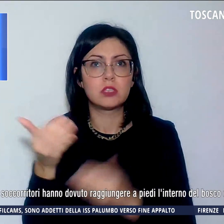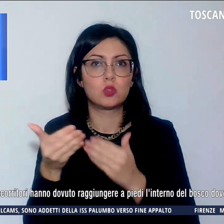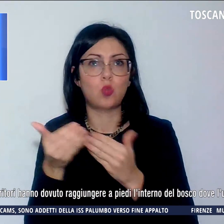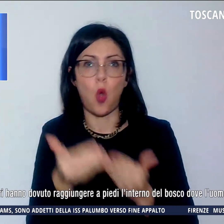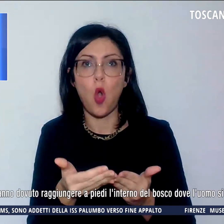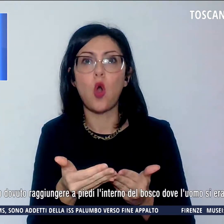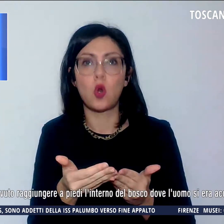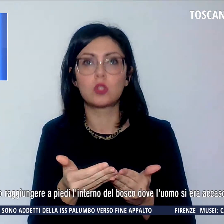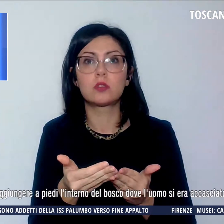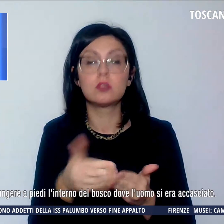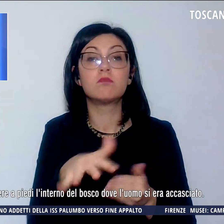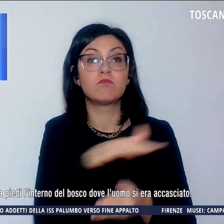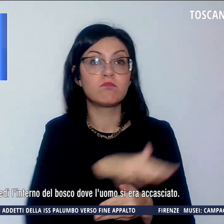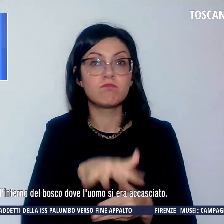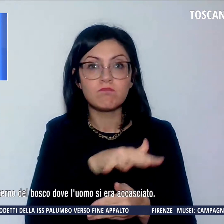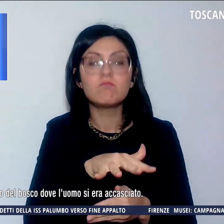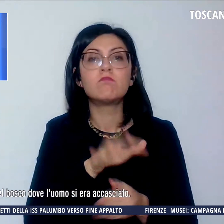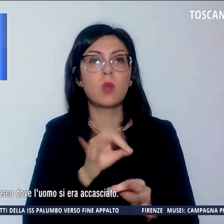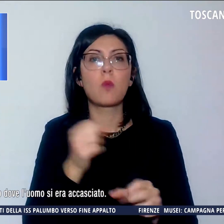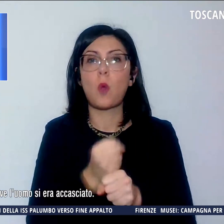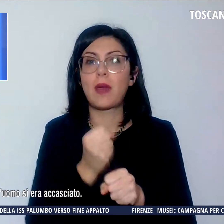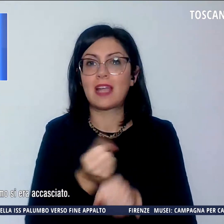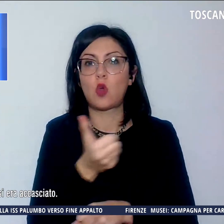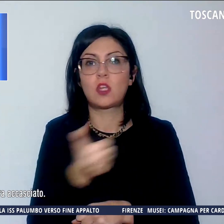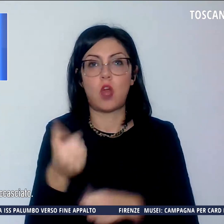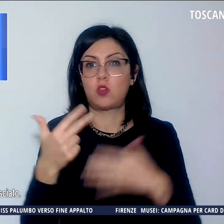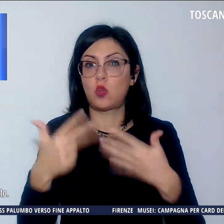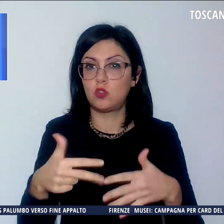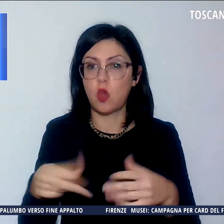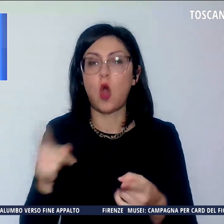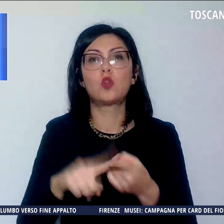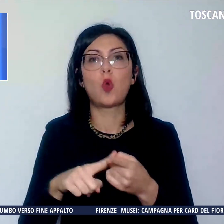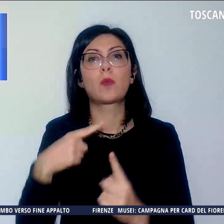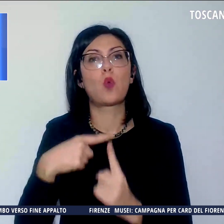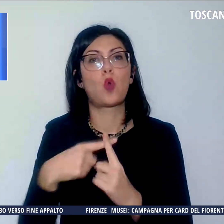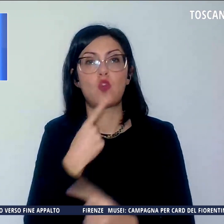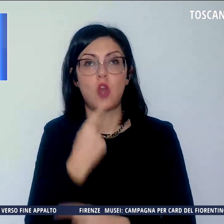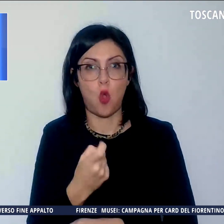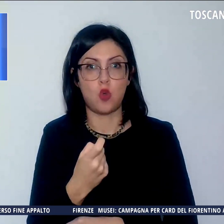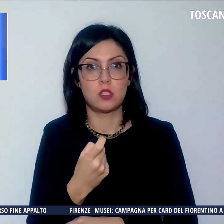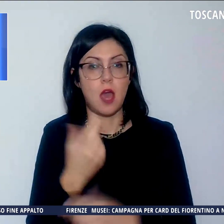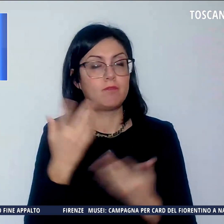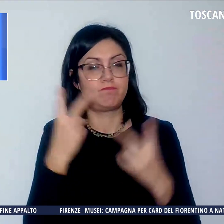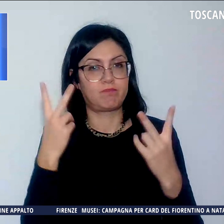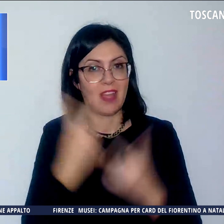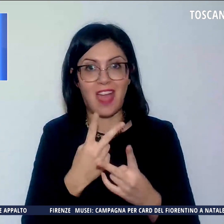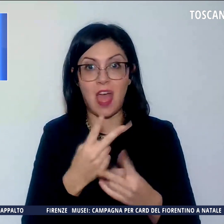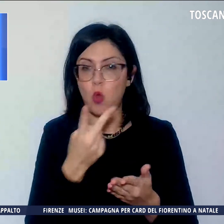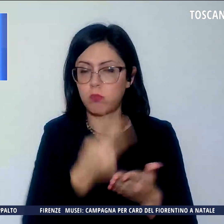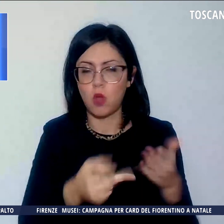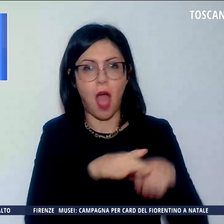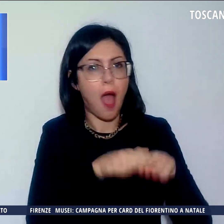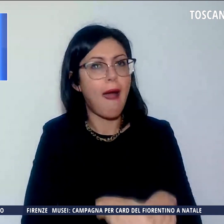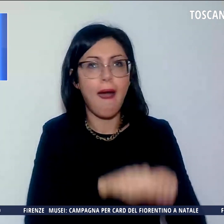posto sono arrivati gli operatori del 118 e la Croce Rossa, ma purtroppo i tentativi fatti non hanno